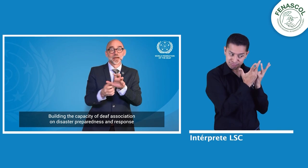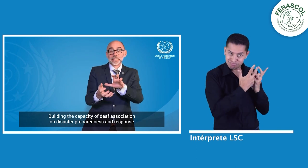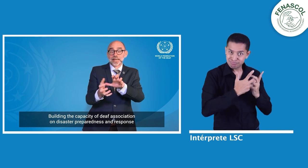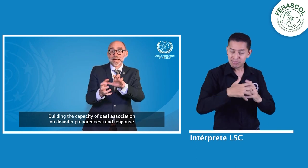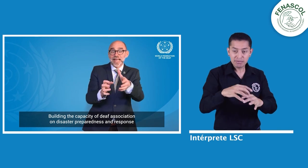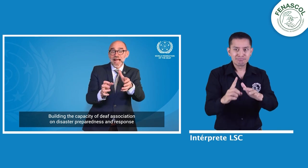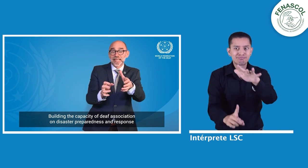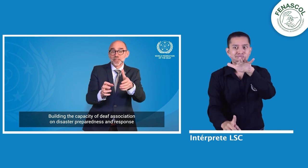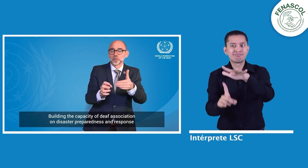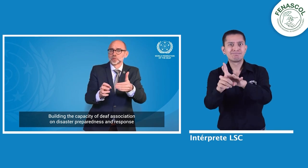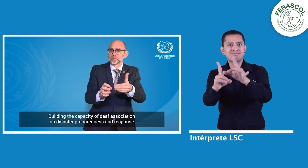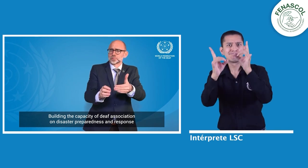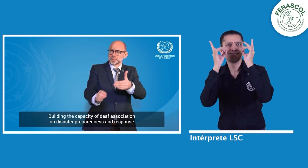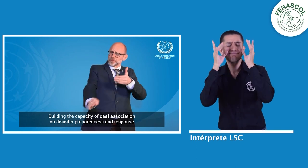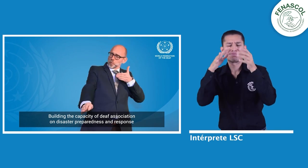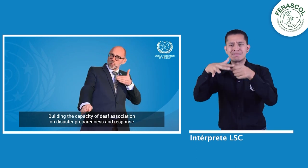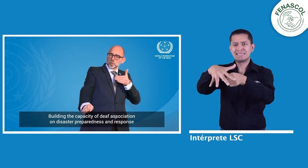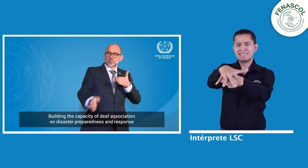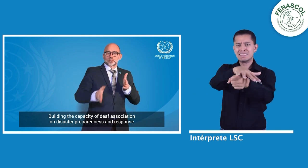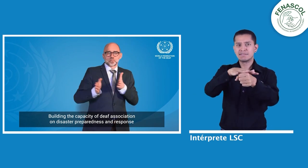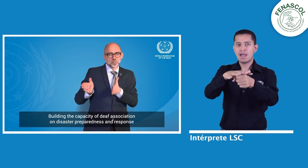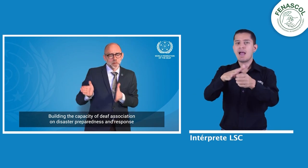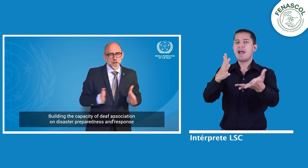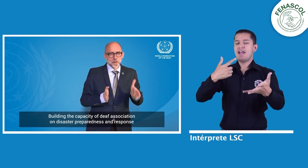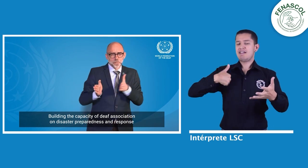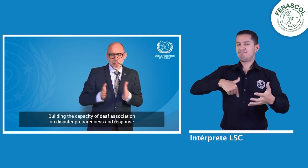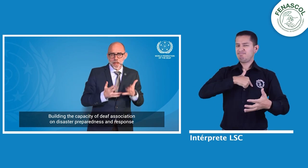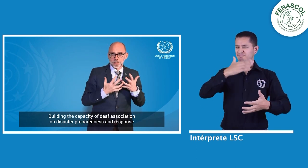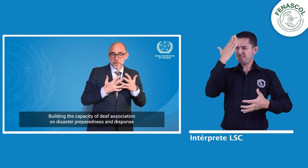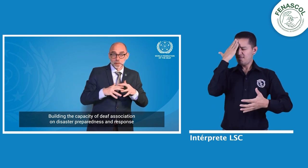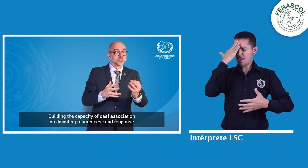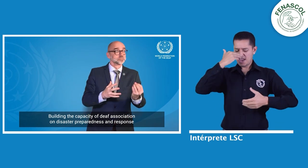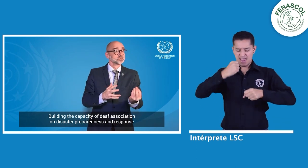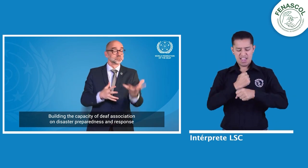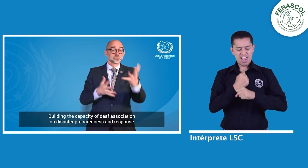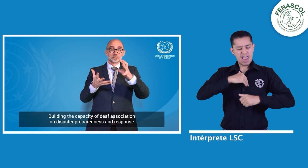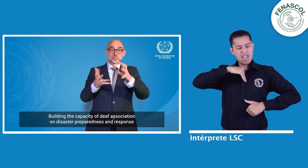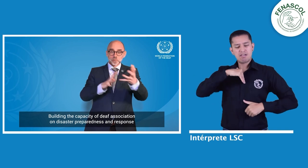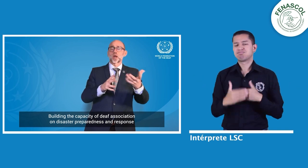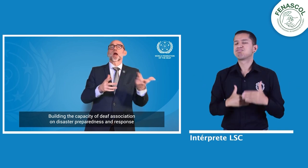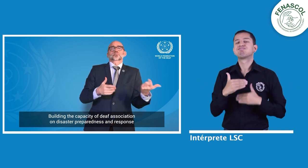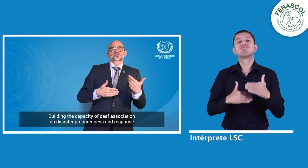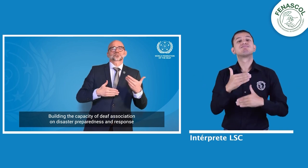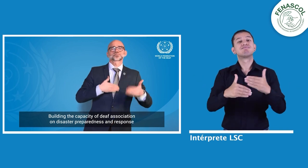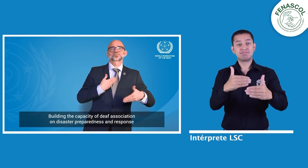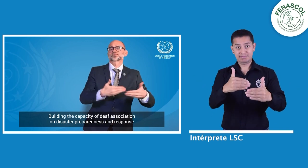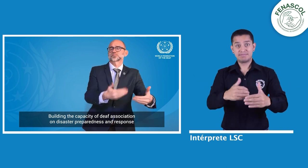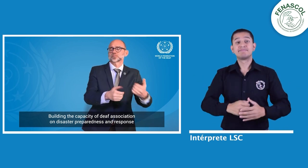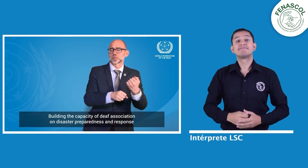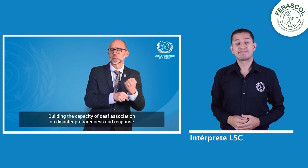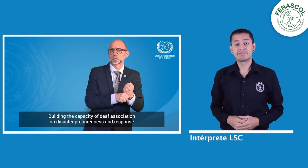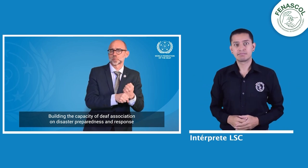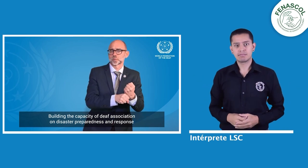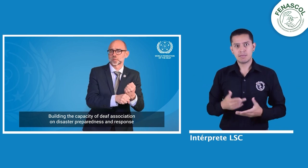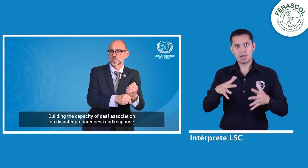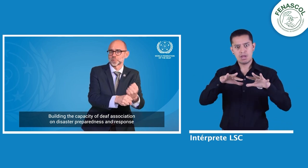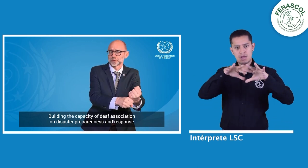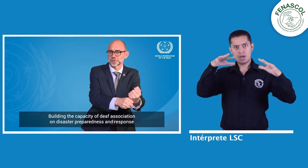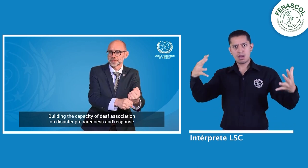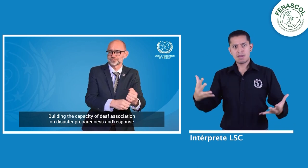presentarse una crisis, estar en capacidad de prever con algún tipo de plan y así enfrentar la situación. De